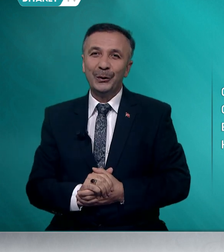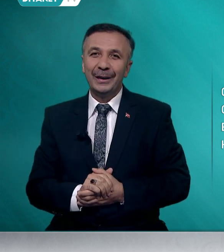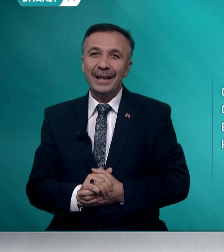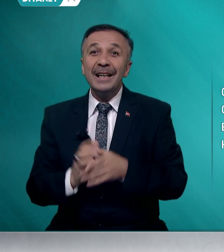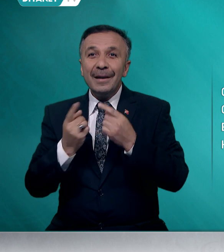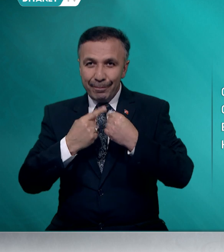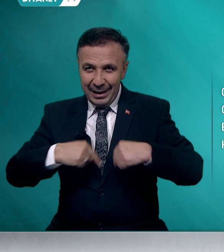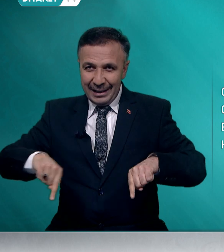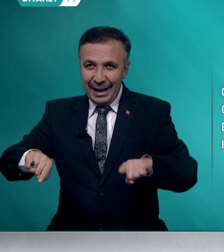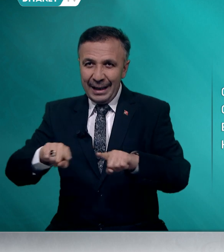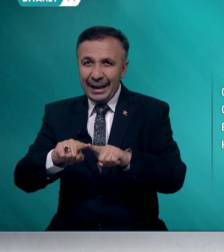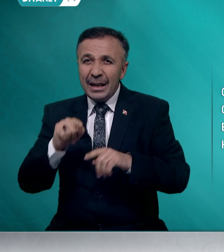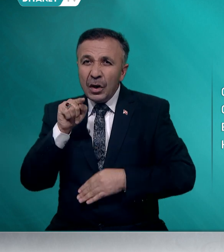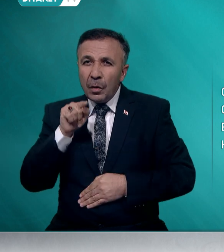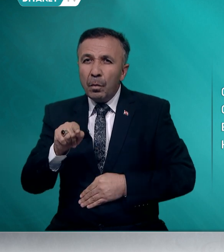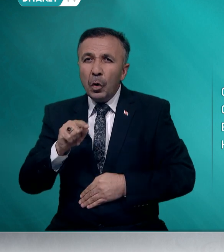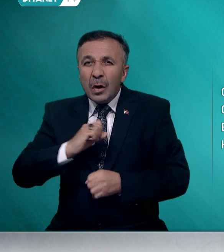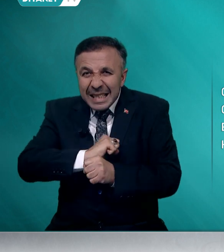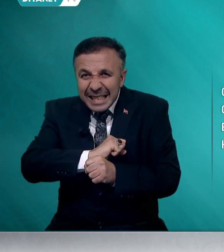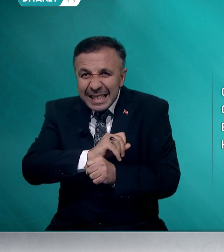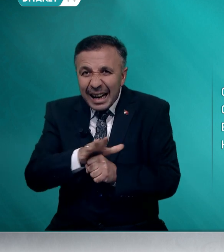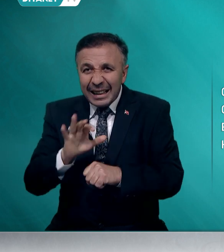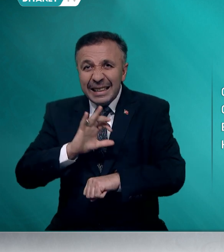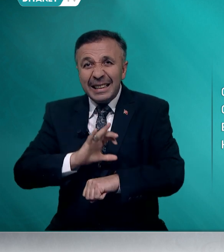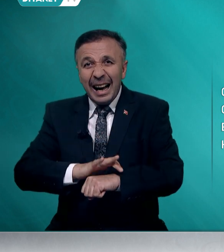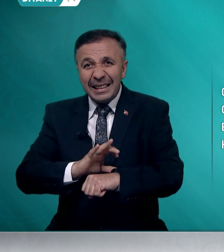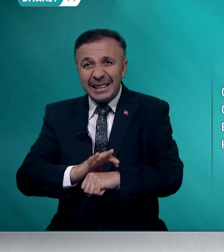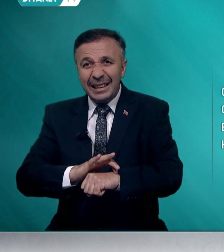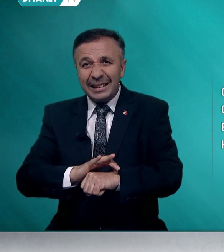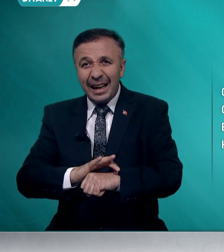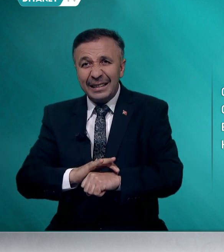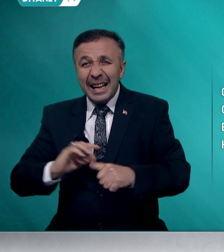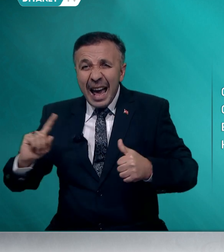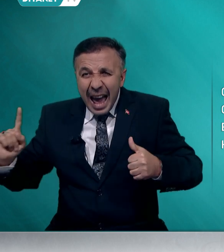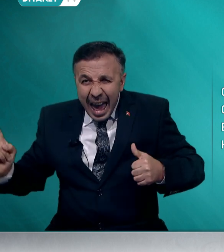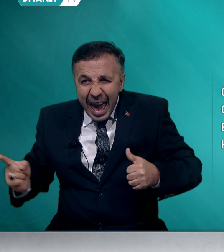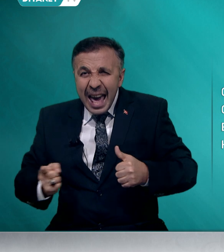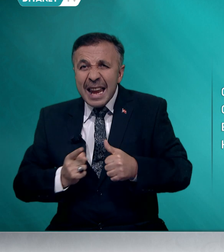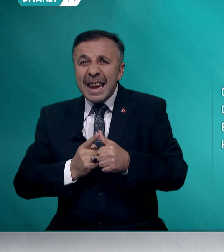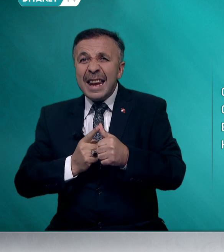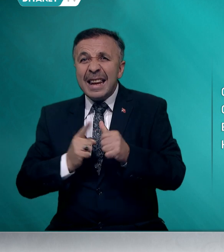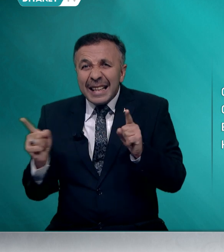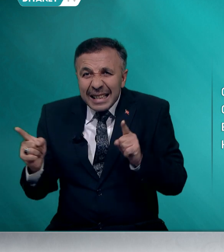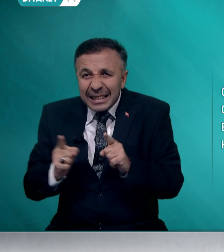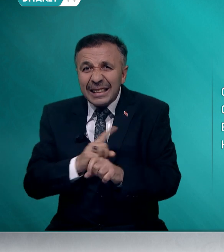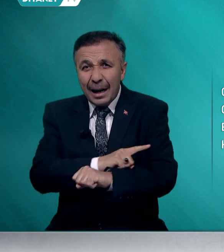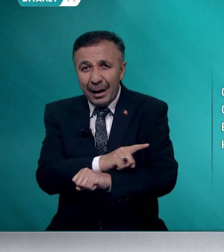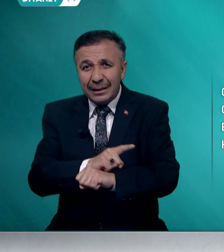Bizleri bu salgın hastalıktan en kısa zamanda